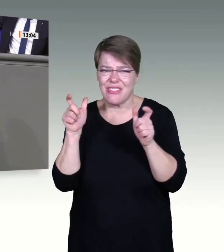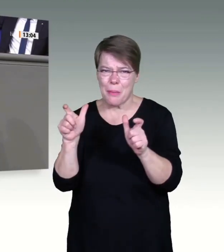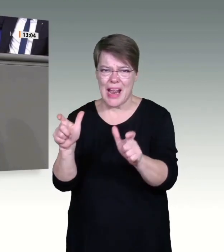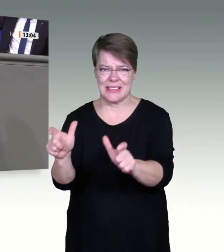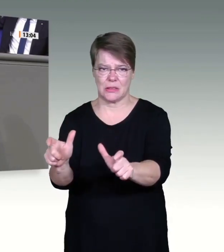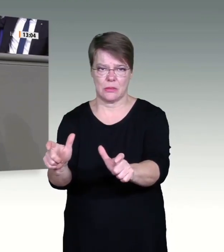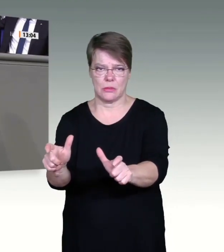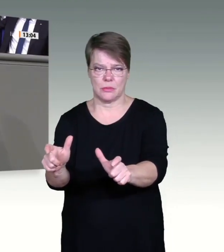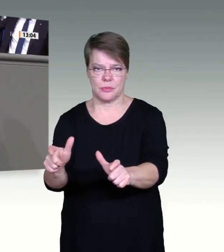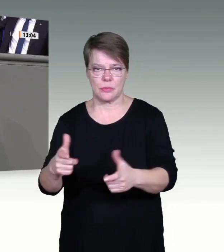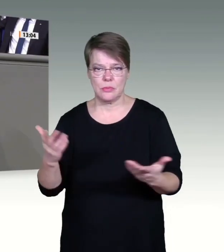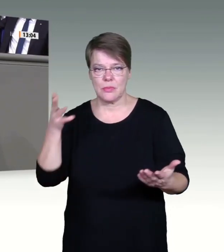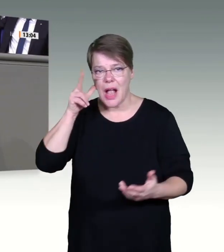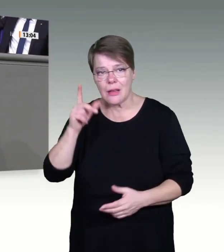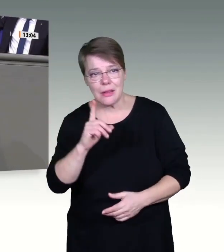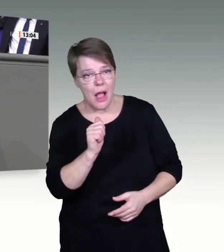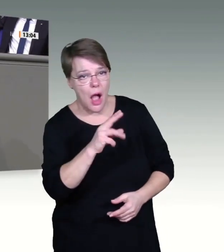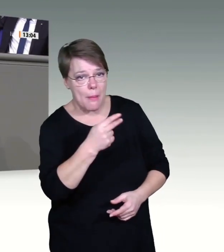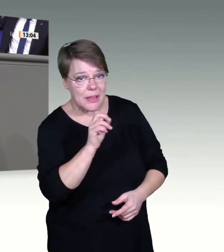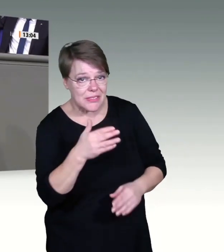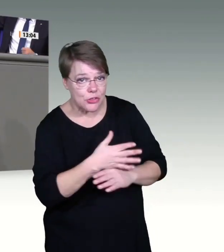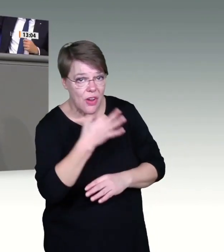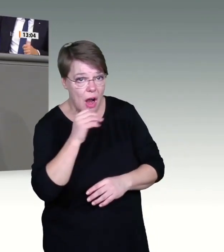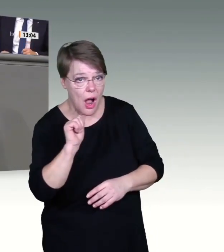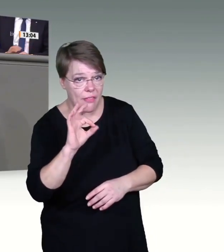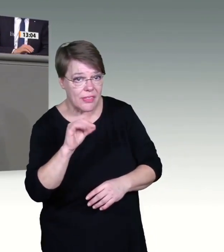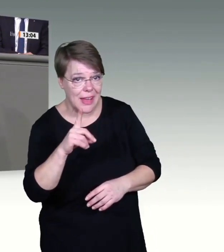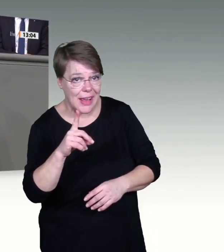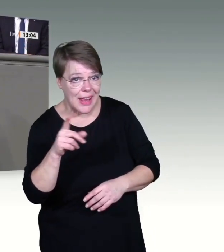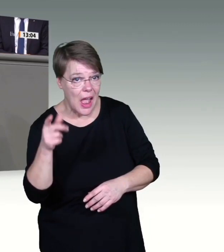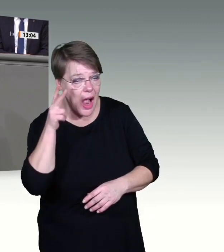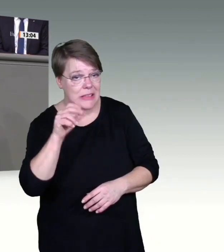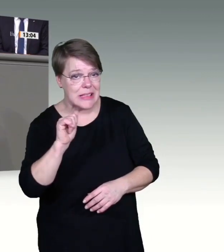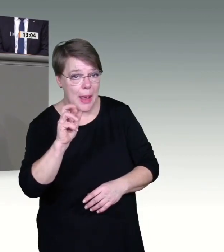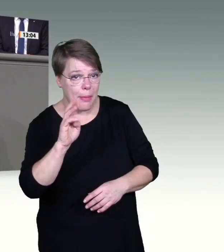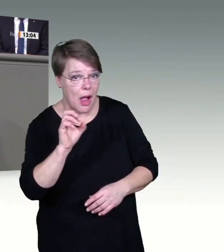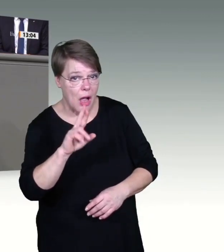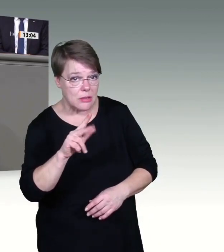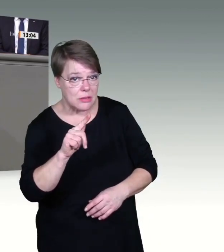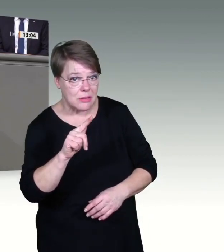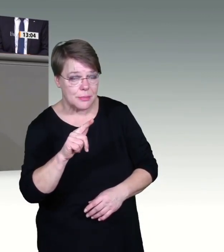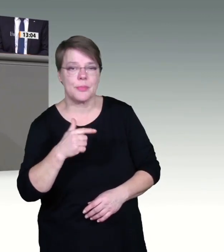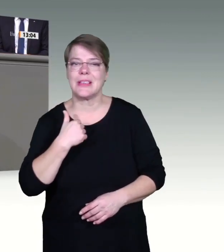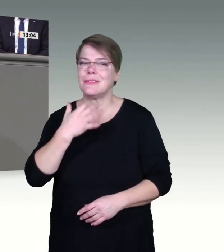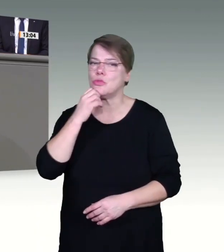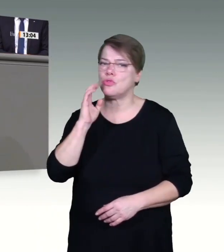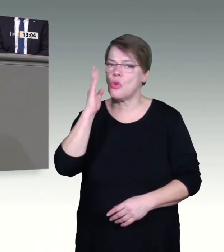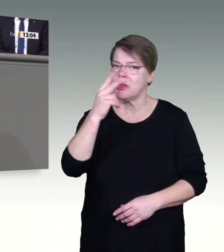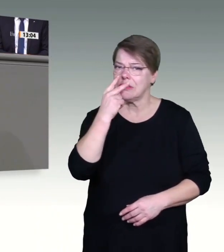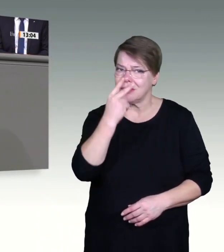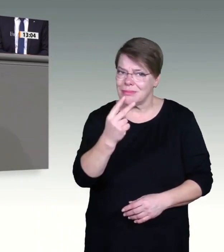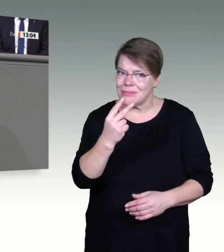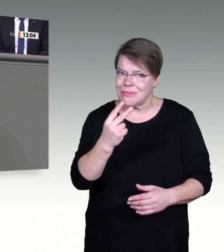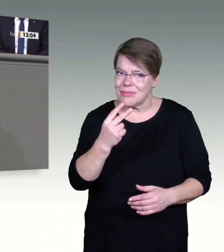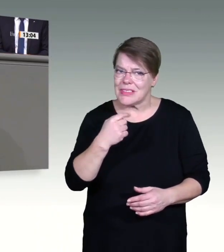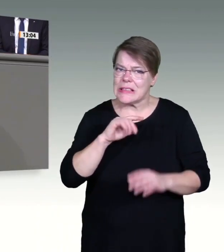die wir auf den Weg gebracht haben über eine allgemeine Impfpflicht auch einen besseren Schutz, einen Weg aus dieser Pandemie hieraus ebnen. Und